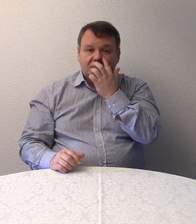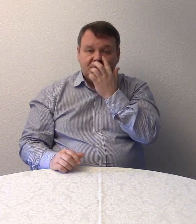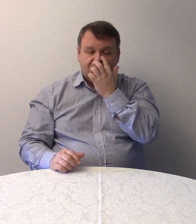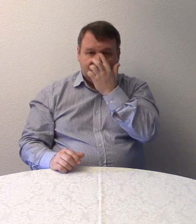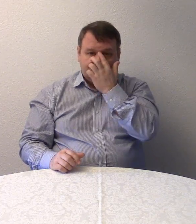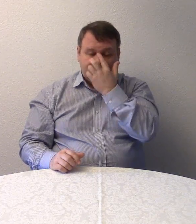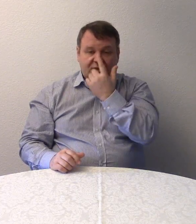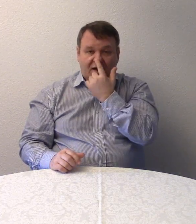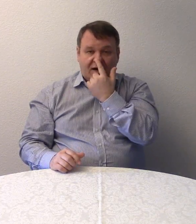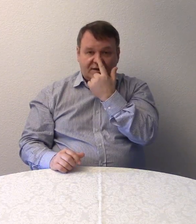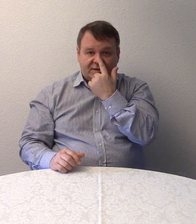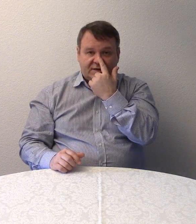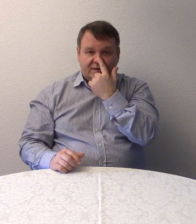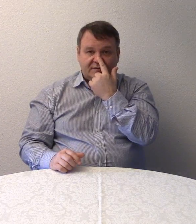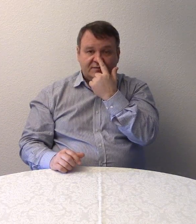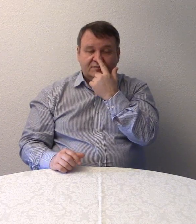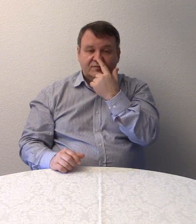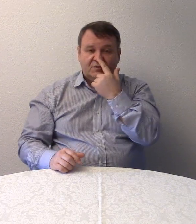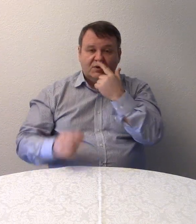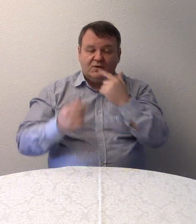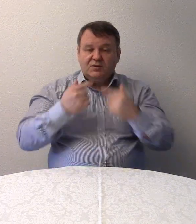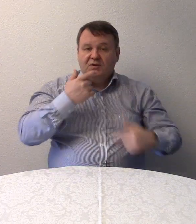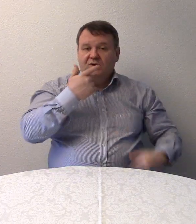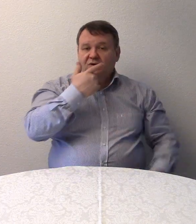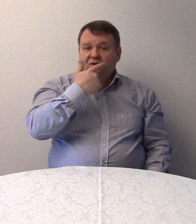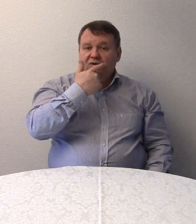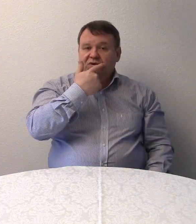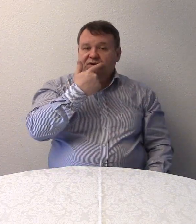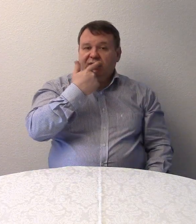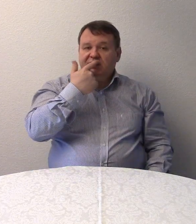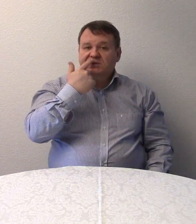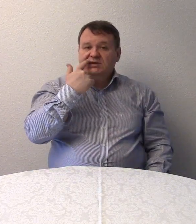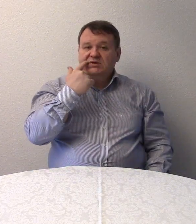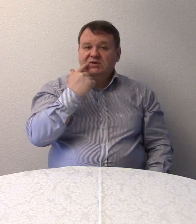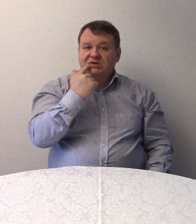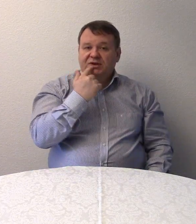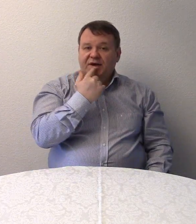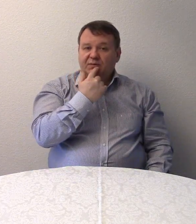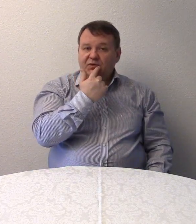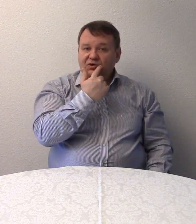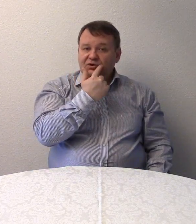Die Nase. Und das ist der Mund.